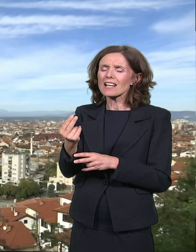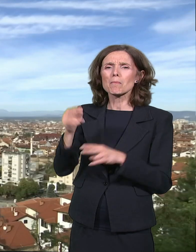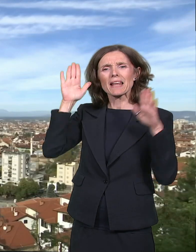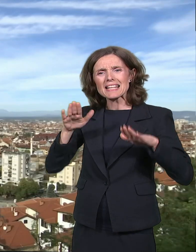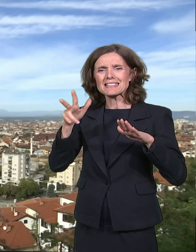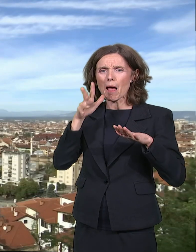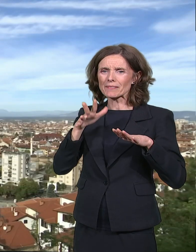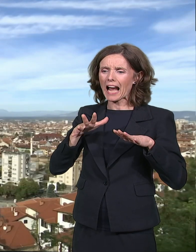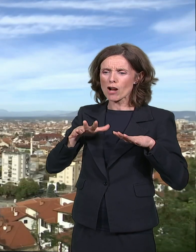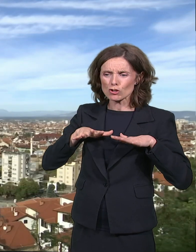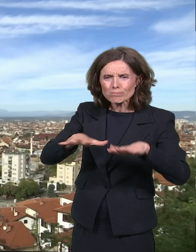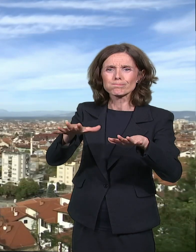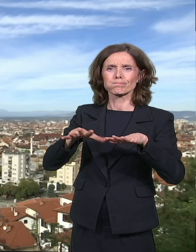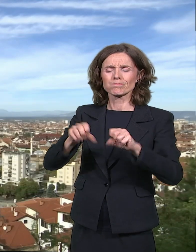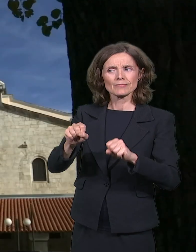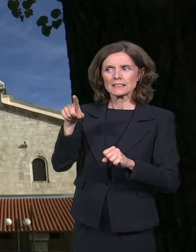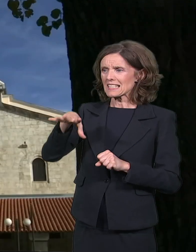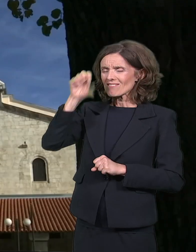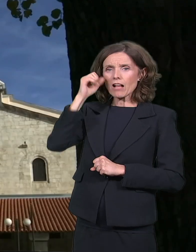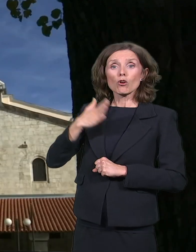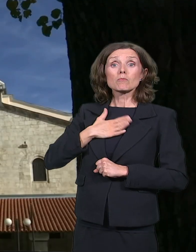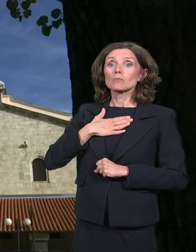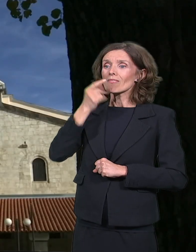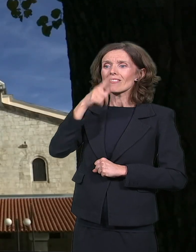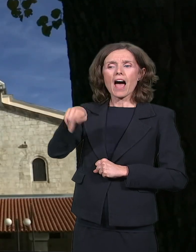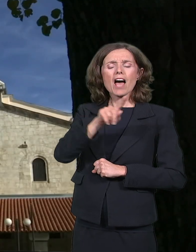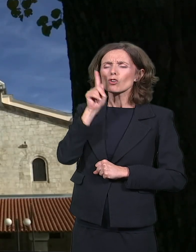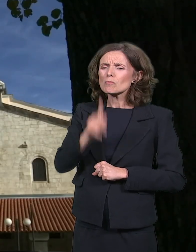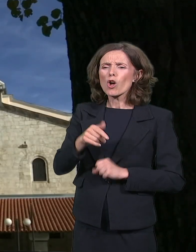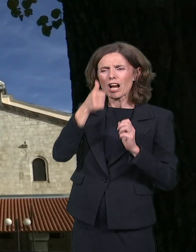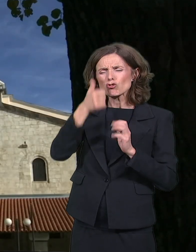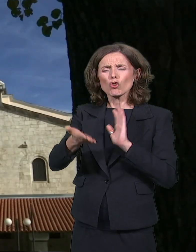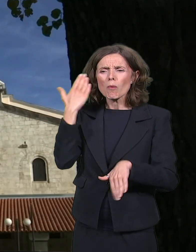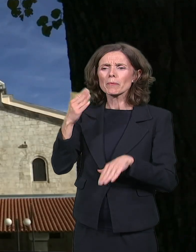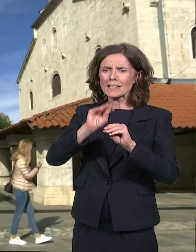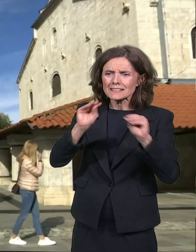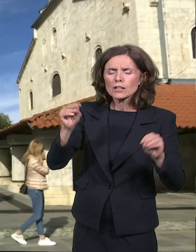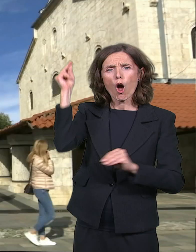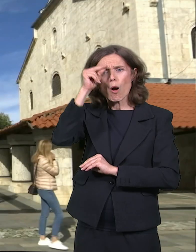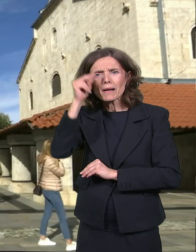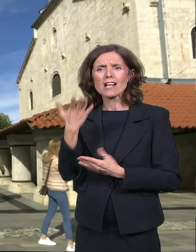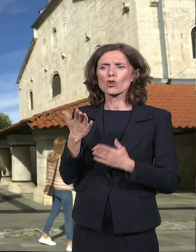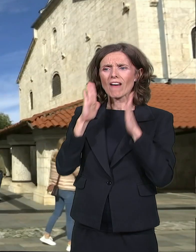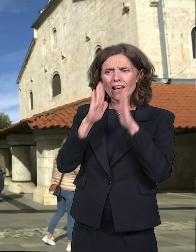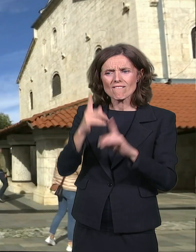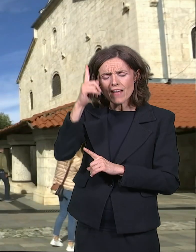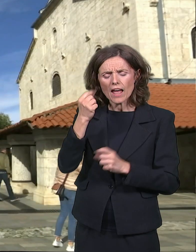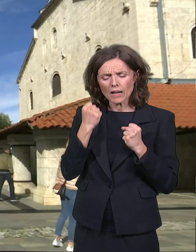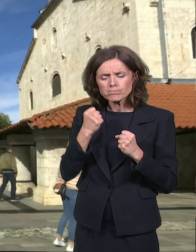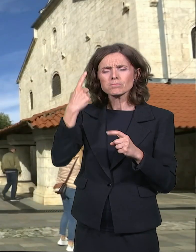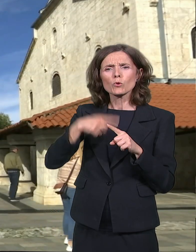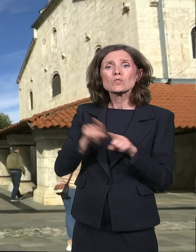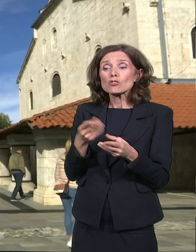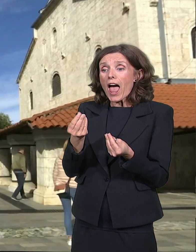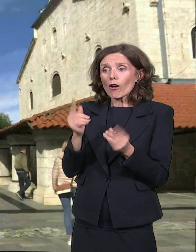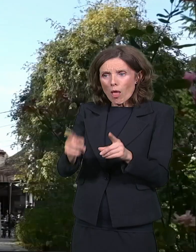narodu što pre potrebni obrazovanje, očuvanje vere, identiteta i ekonomsko jačanje kako ne bi potpuno propao.